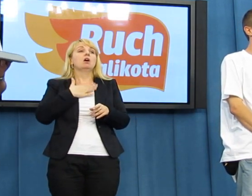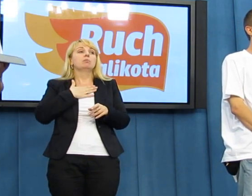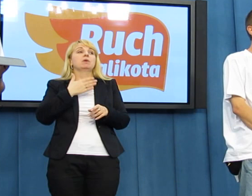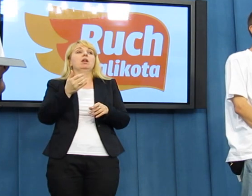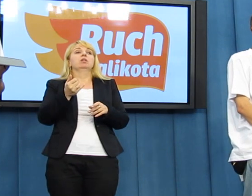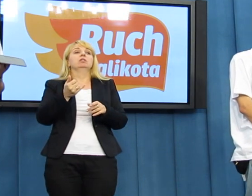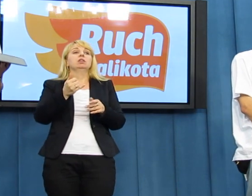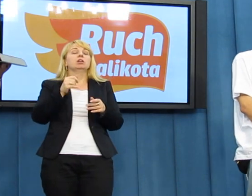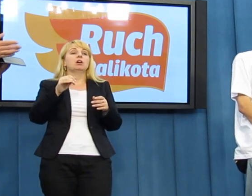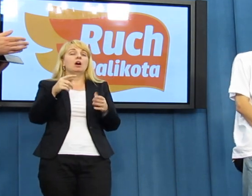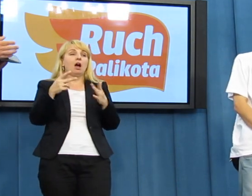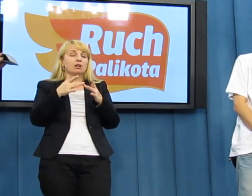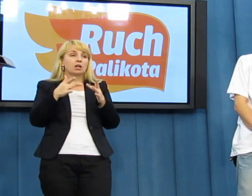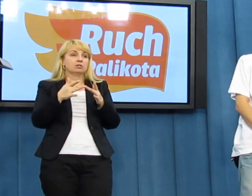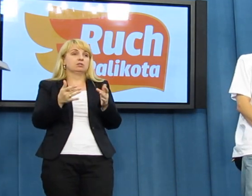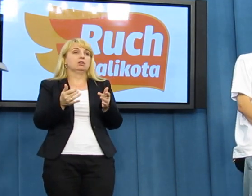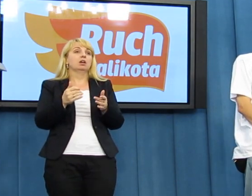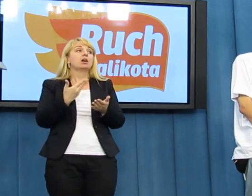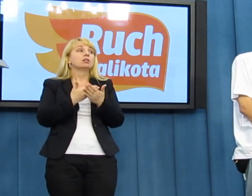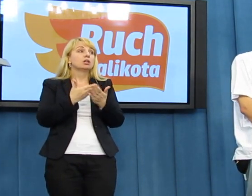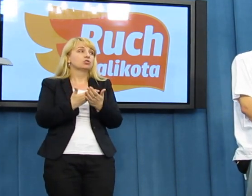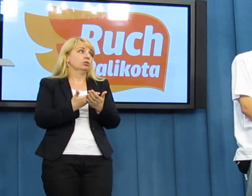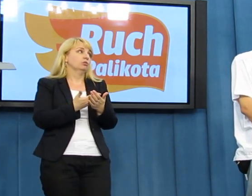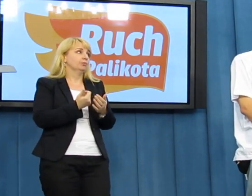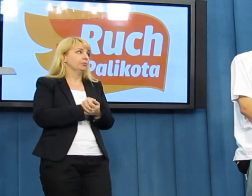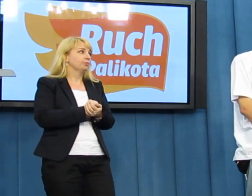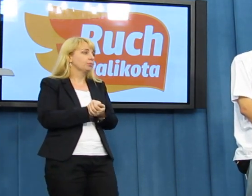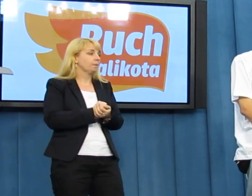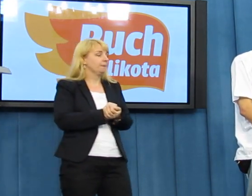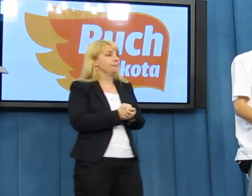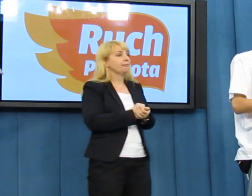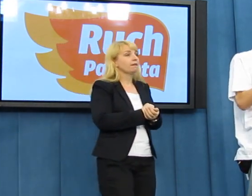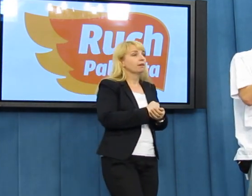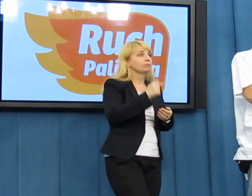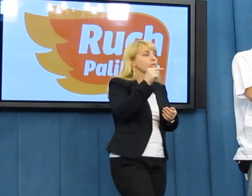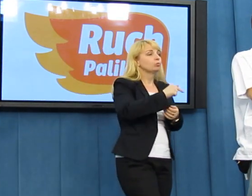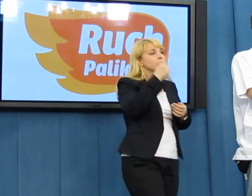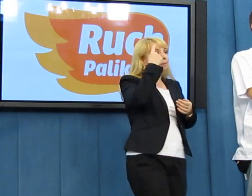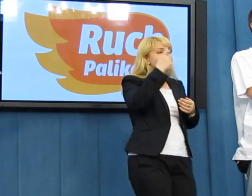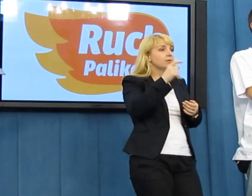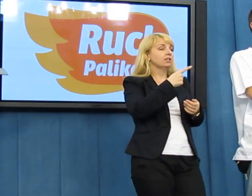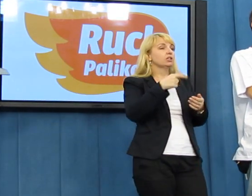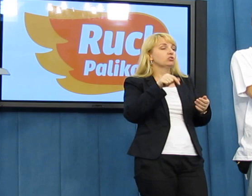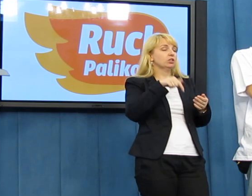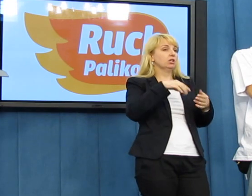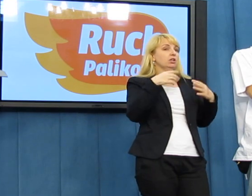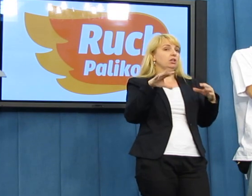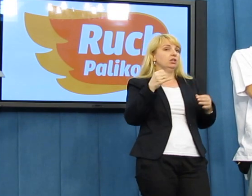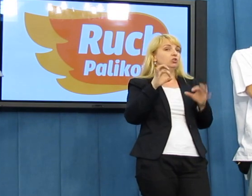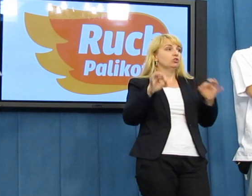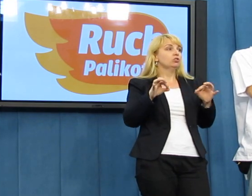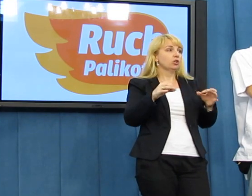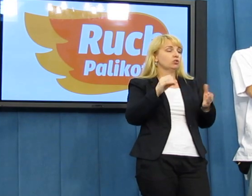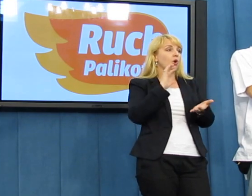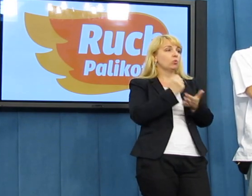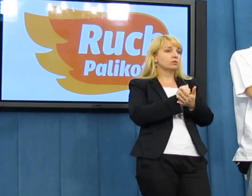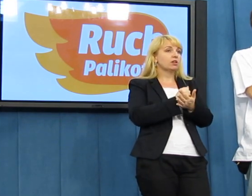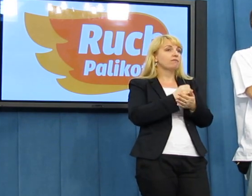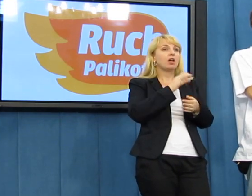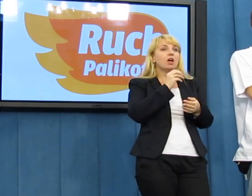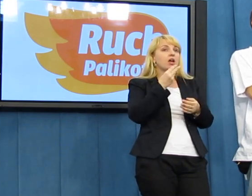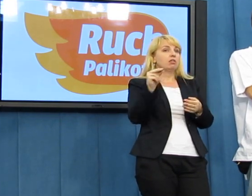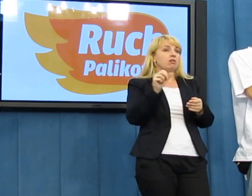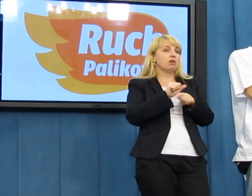uzasadnione. Jeszcze pewnie Jakub coś powiedział. Tak, trzeba pamiętać też o tym, że jednak obecna ustawa nie jest zgodna z konstytucją. Naszym zdaniem i wielu innych